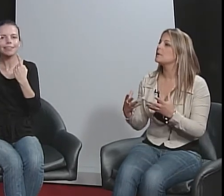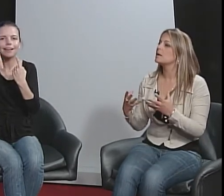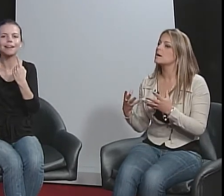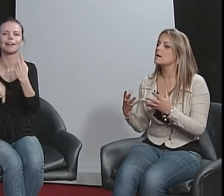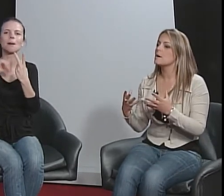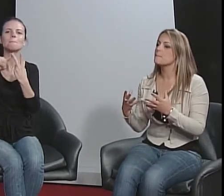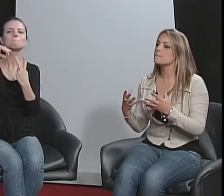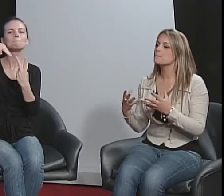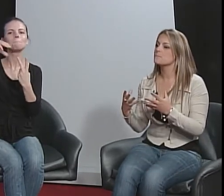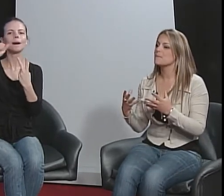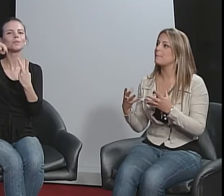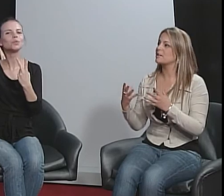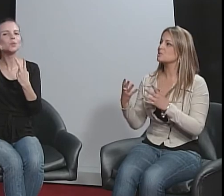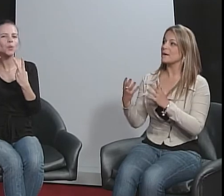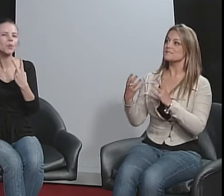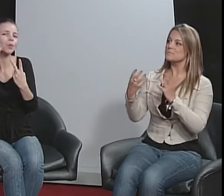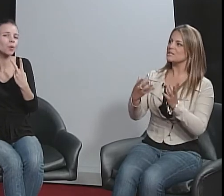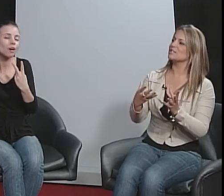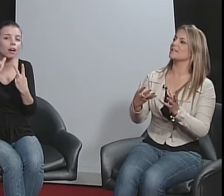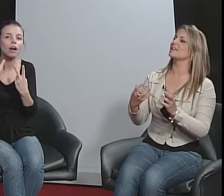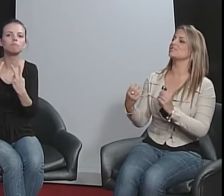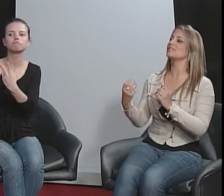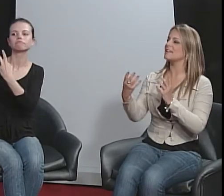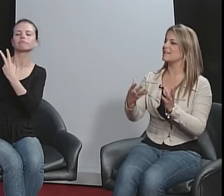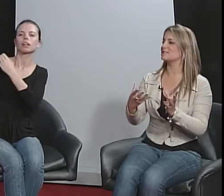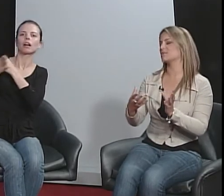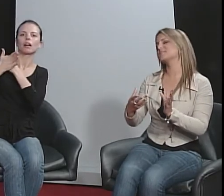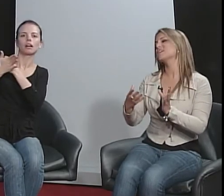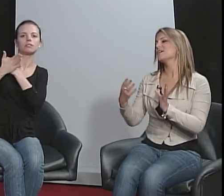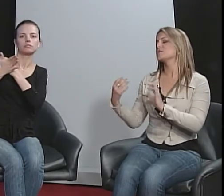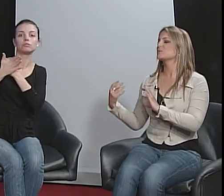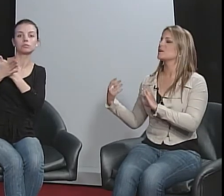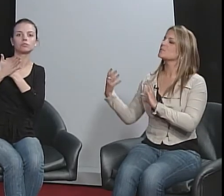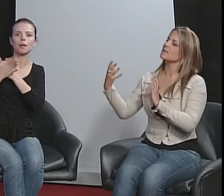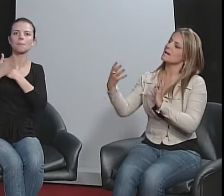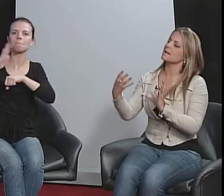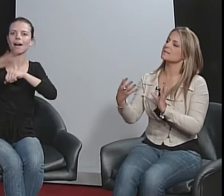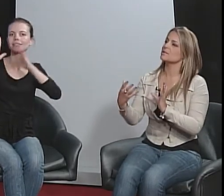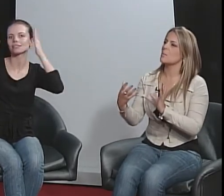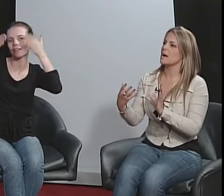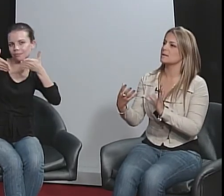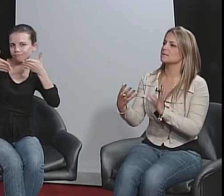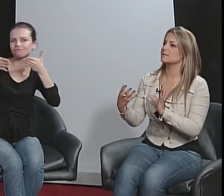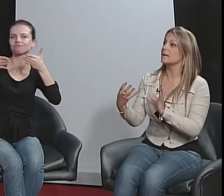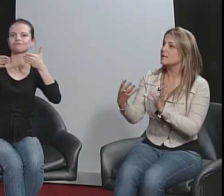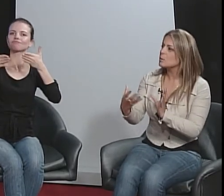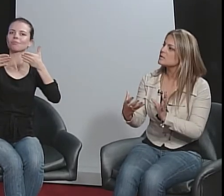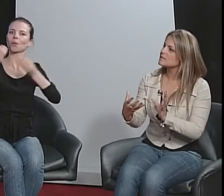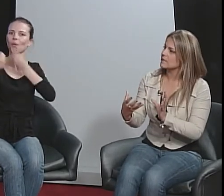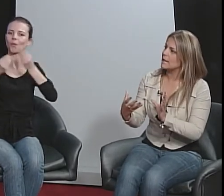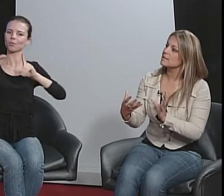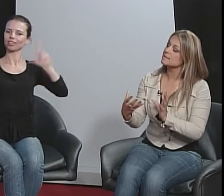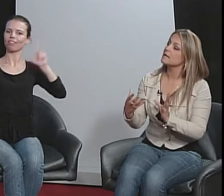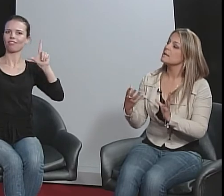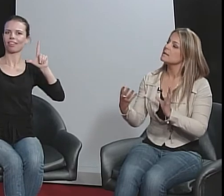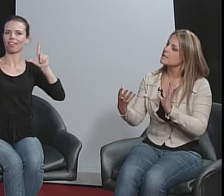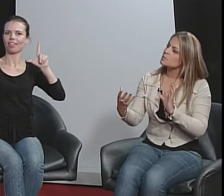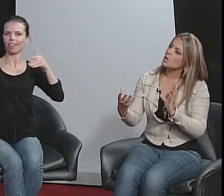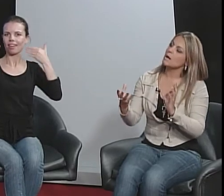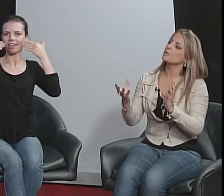a parte mais mídia, né, de interesse. Nós trouxemos a questão mais da língua de sinais e eles colocaram num